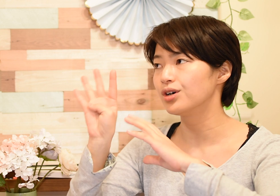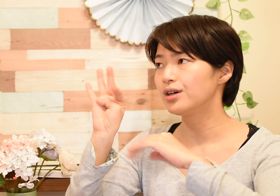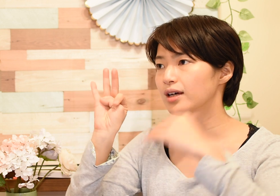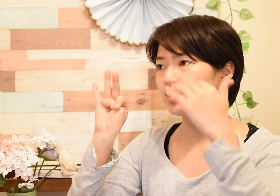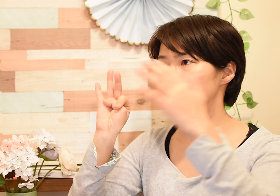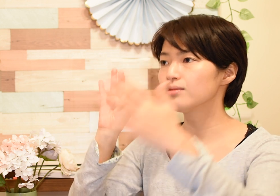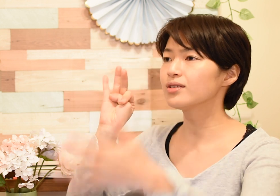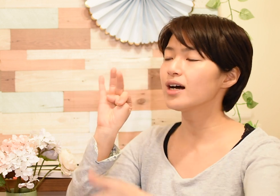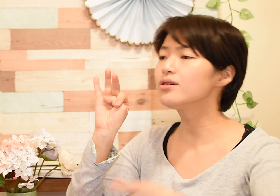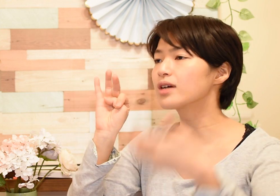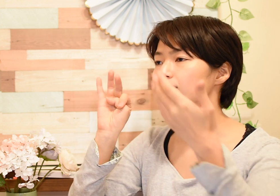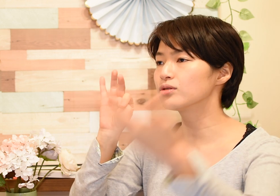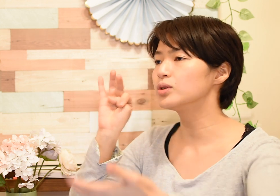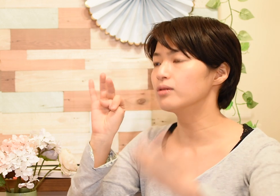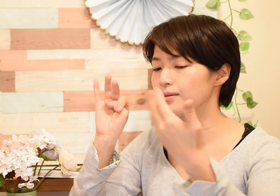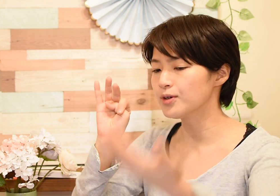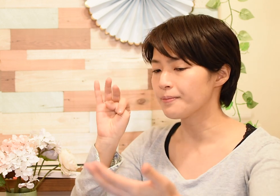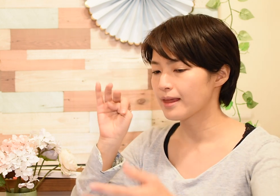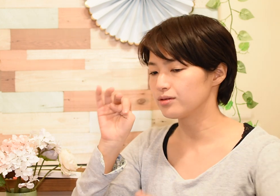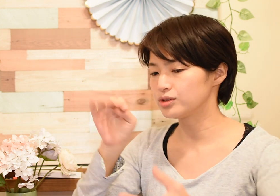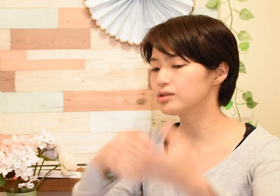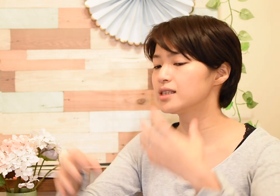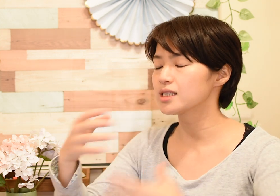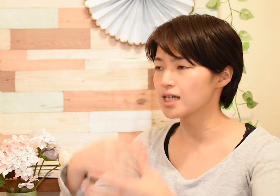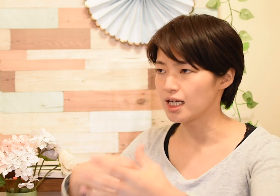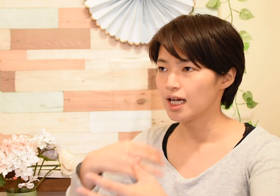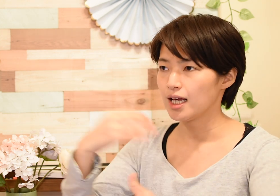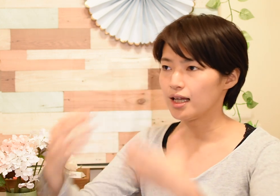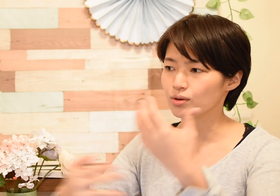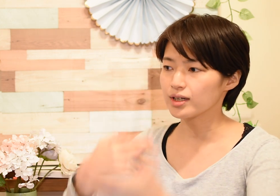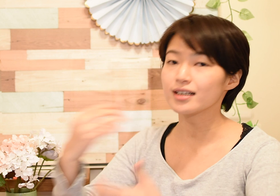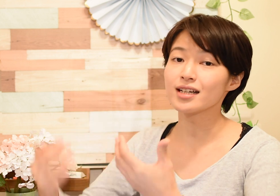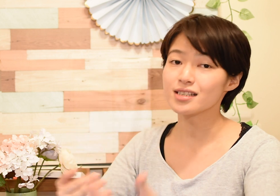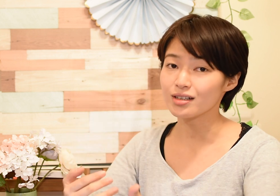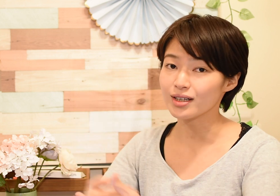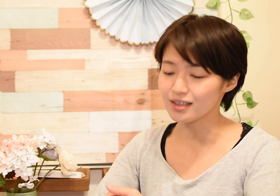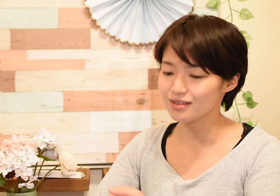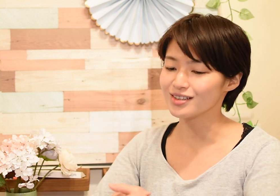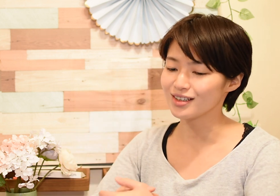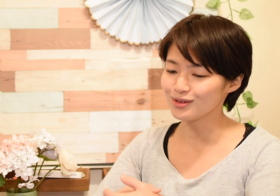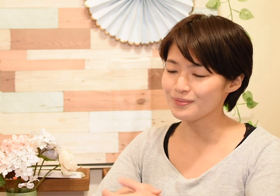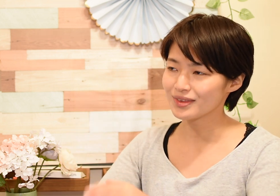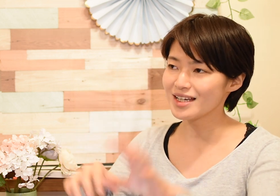の概要欄の分とかも修正したり書き足したりとかできるんですけどで、